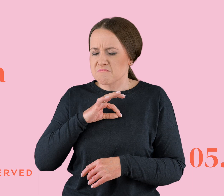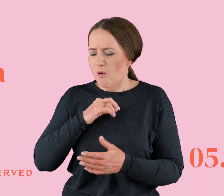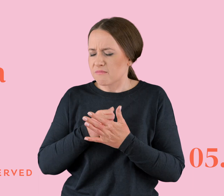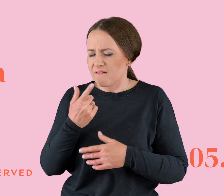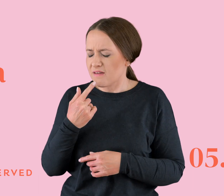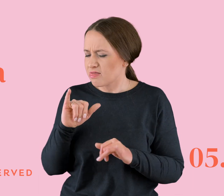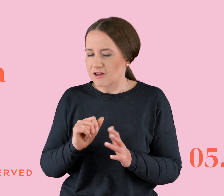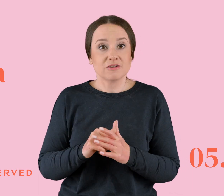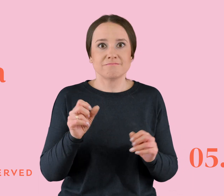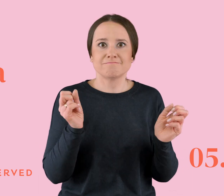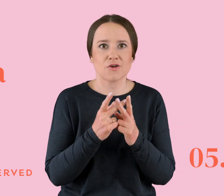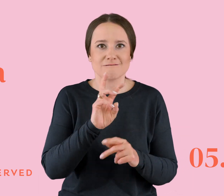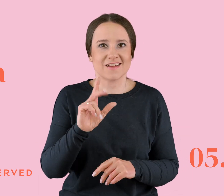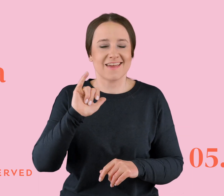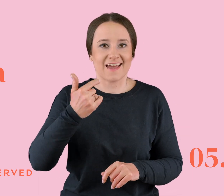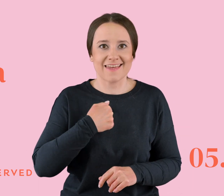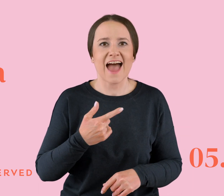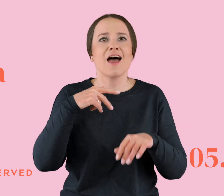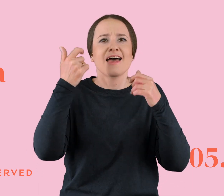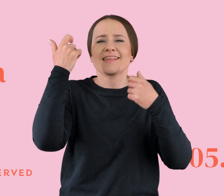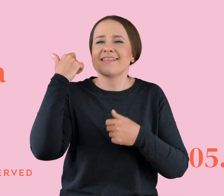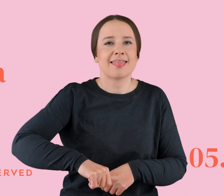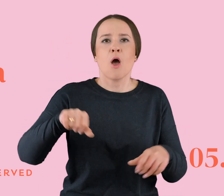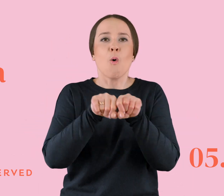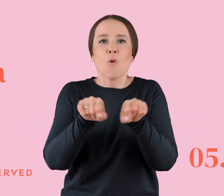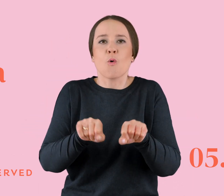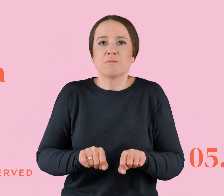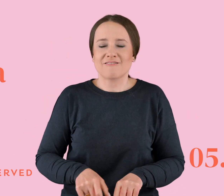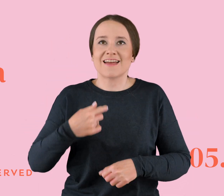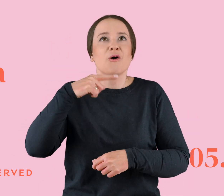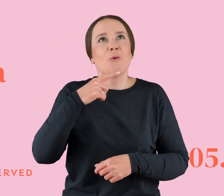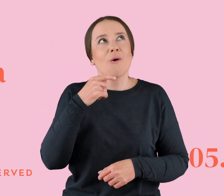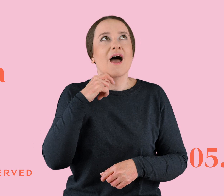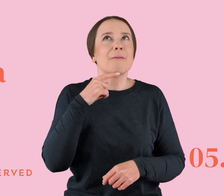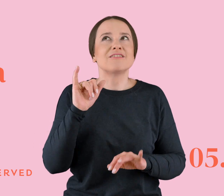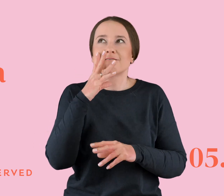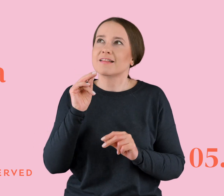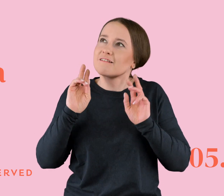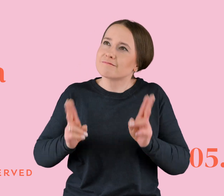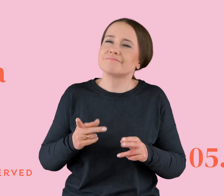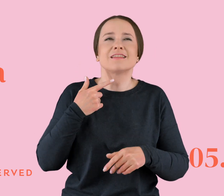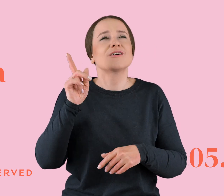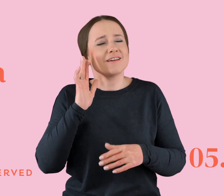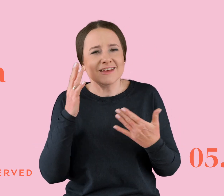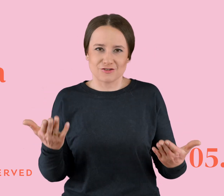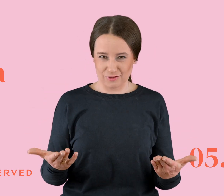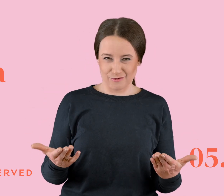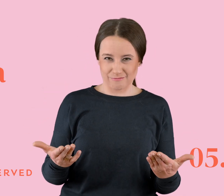wtedy będziecie, tak jak ja, pisać sobie setki usprawiedliwień i zakłamywać rzeczywistość i siadasz na tych kolankach. No i wiecie sami, siebie nie